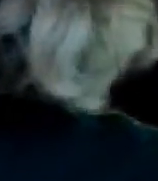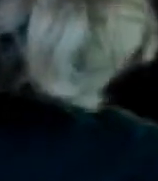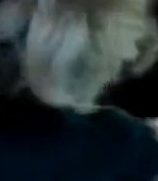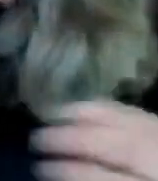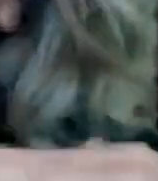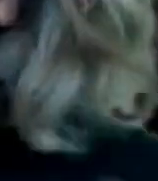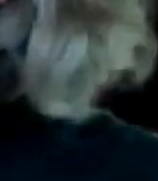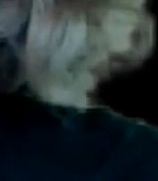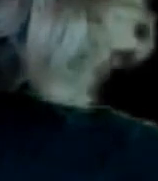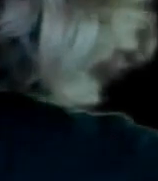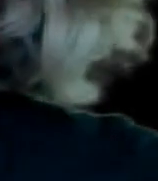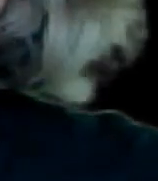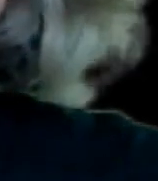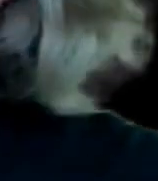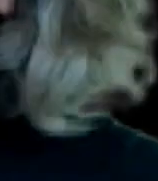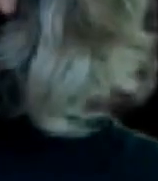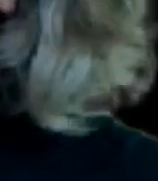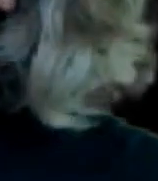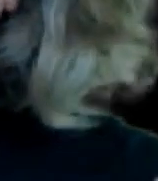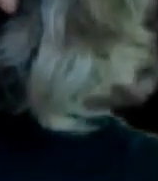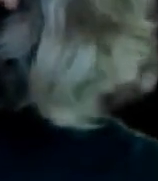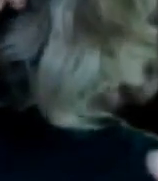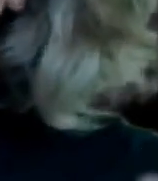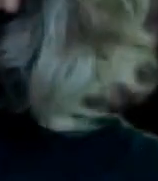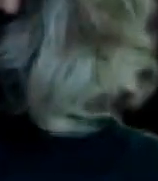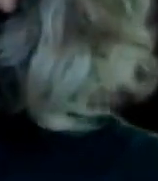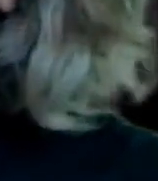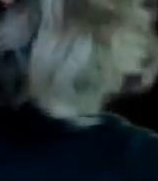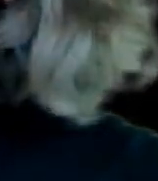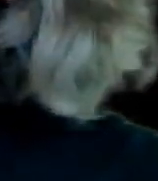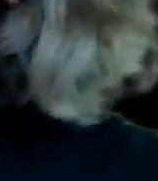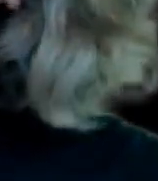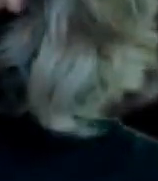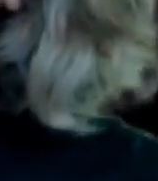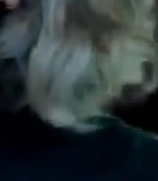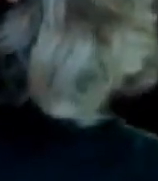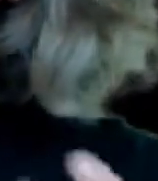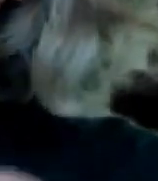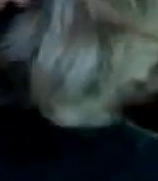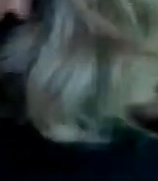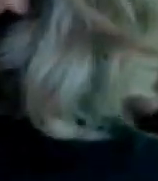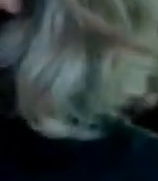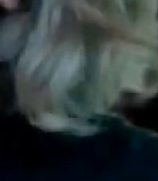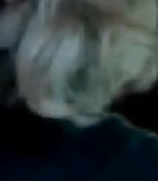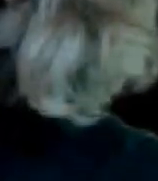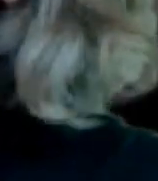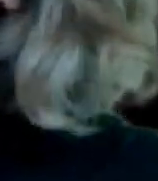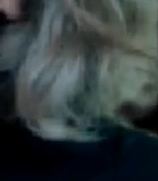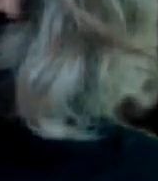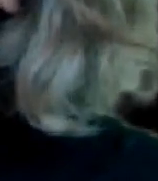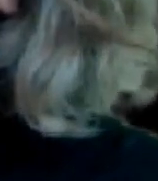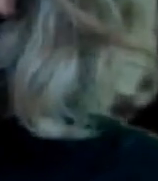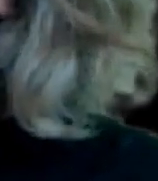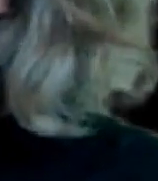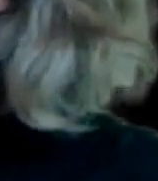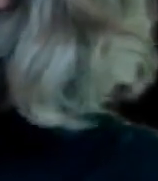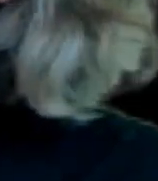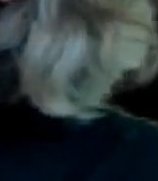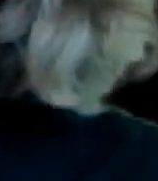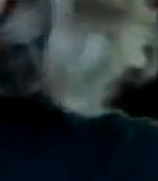digo Lo digo Del derechazo Si no están por AMLO Y ayudarle Con los youtubers Que somos nosotros